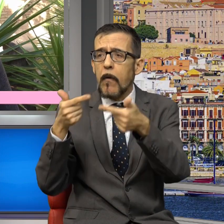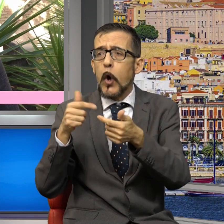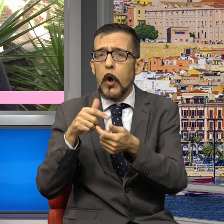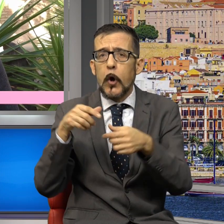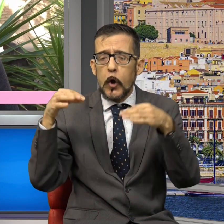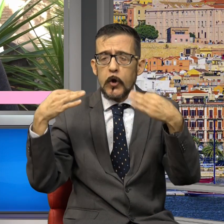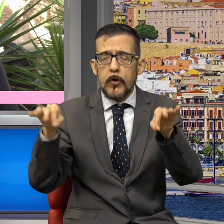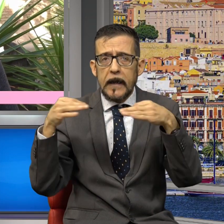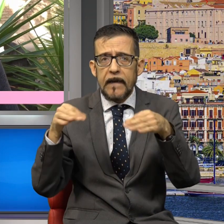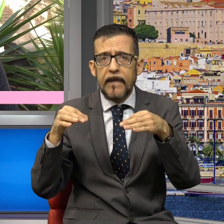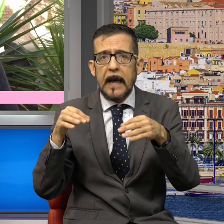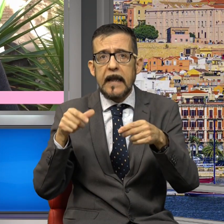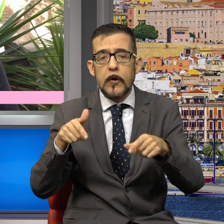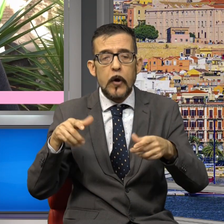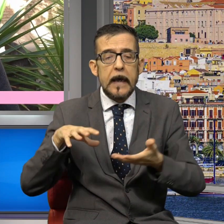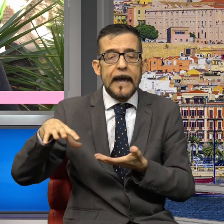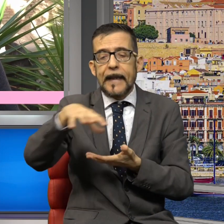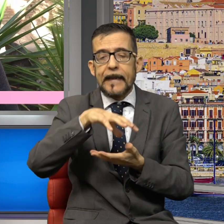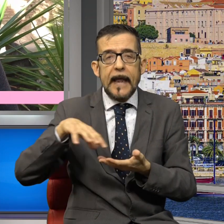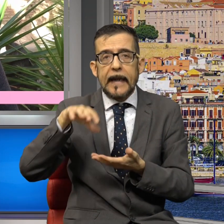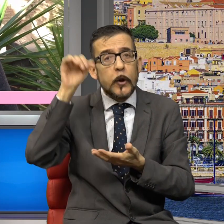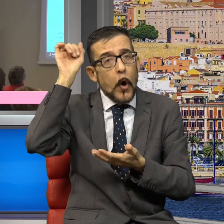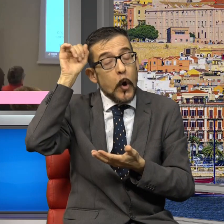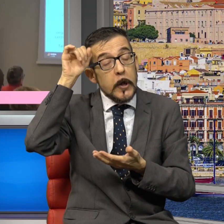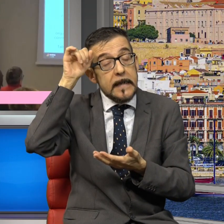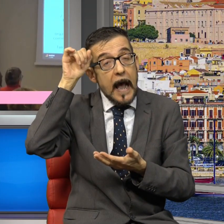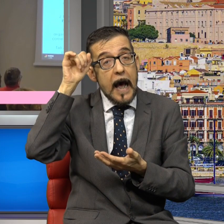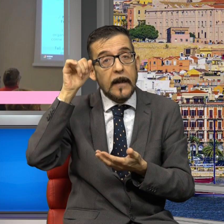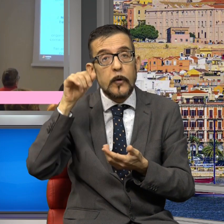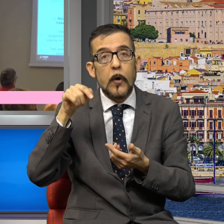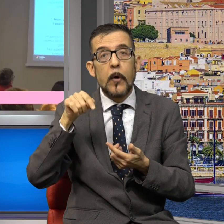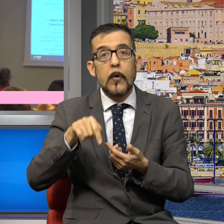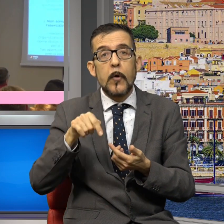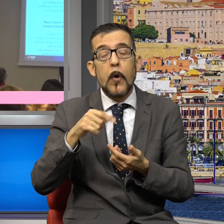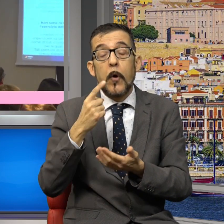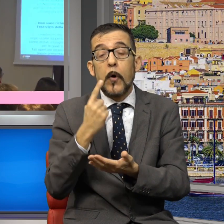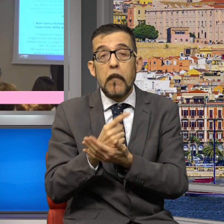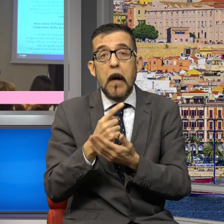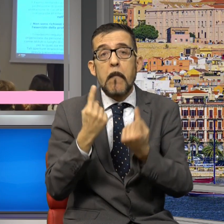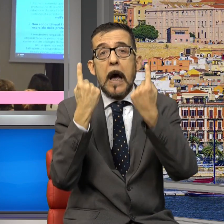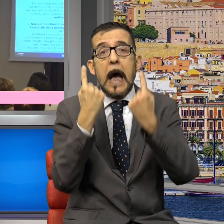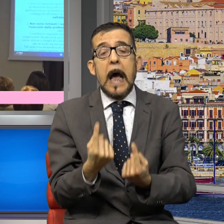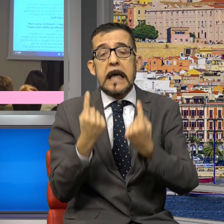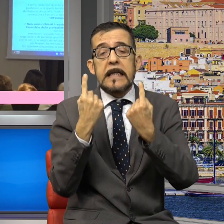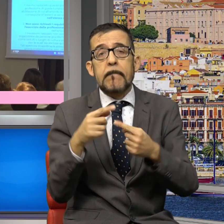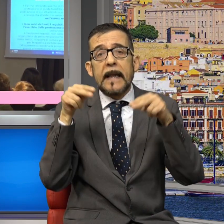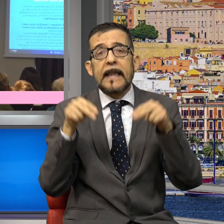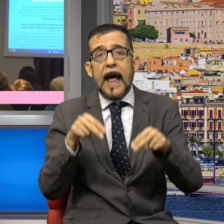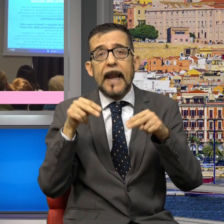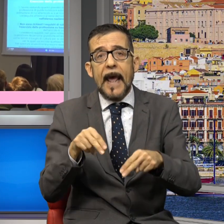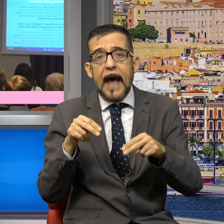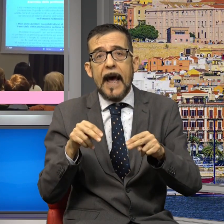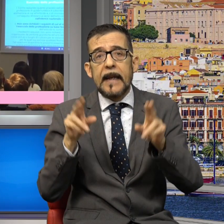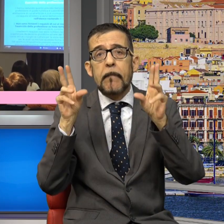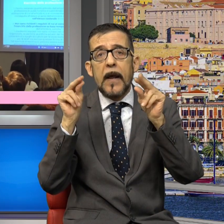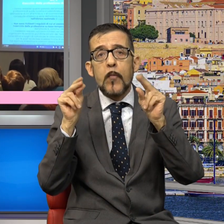competenza territoriale sul territorio regionale sardo, noi ci troveremmo a dover aspettare anni per poter avere nuove guide in